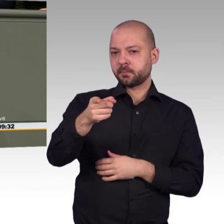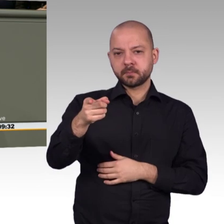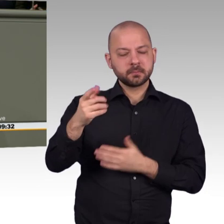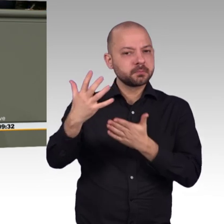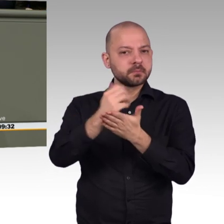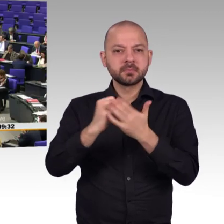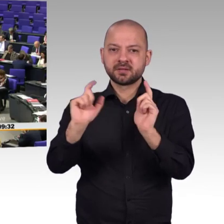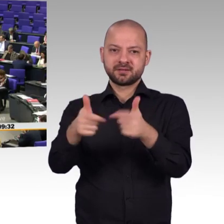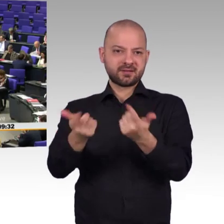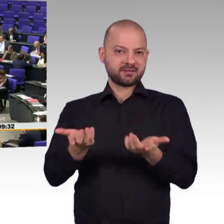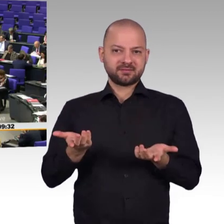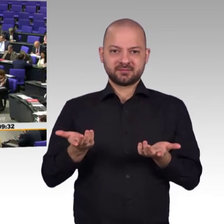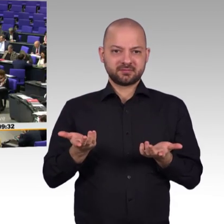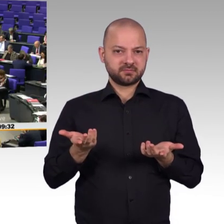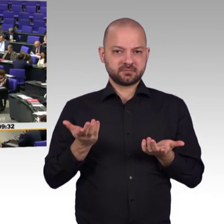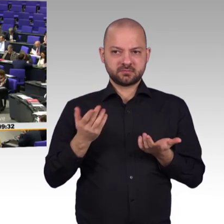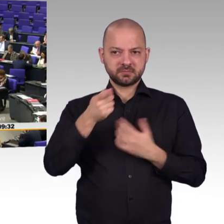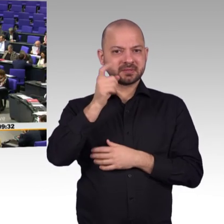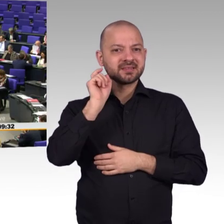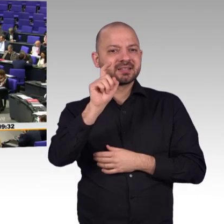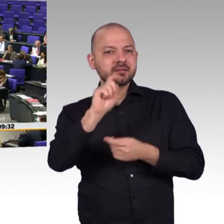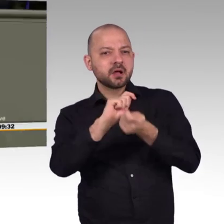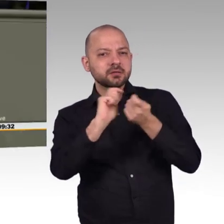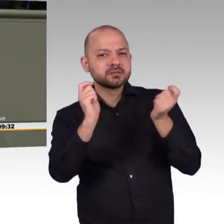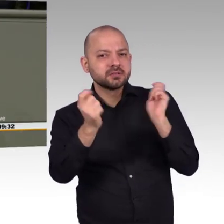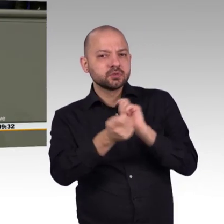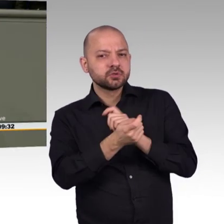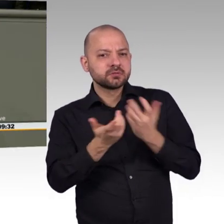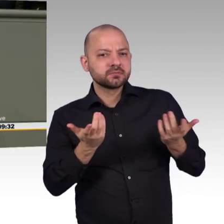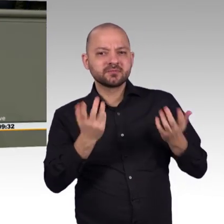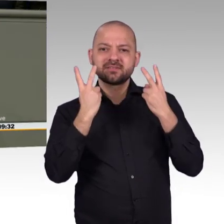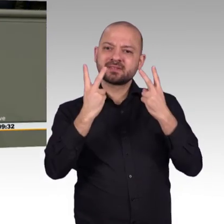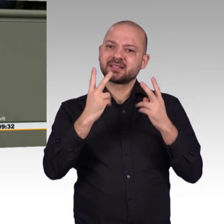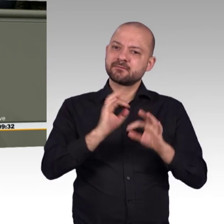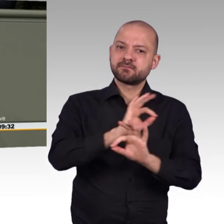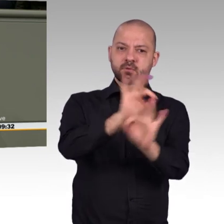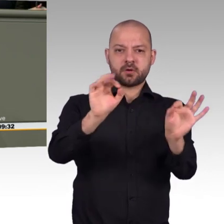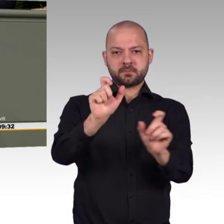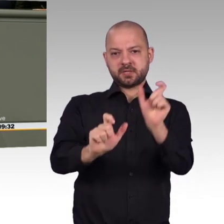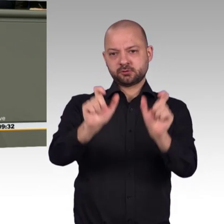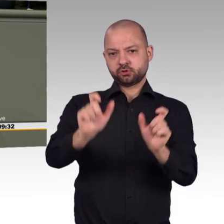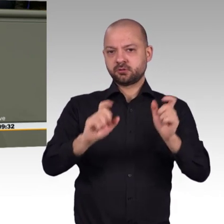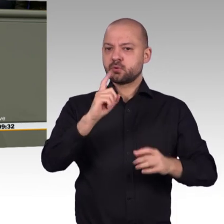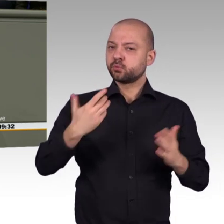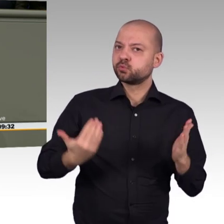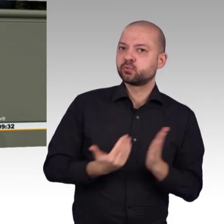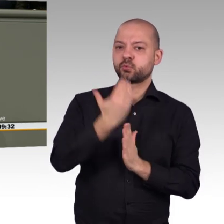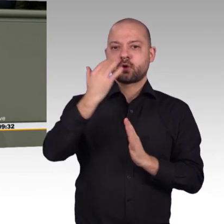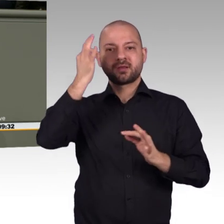das Papier bleibt im unzusammenhängenden Klein-Klein, und das adressiert keine der wirklich großen Fragen dieser